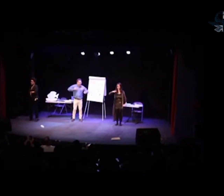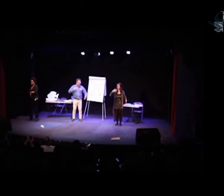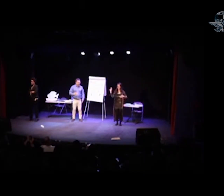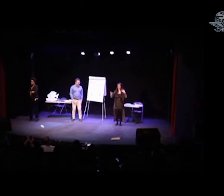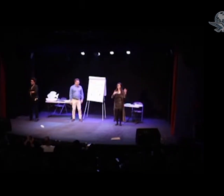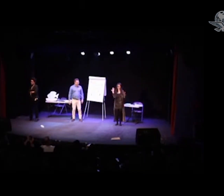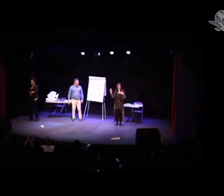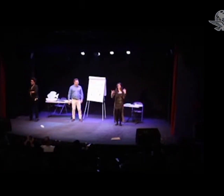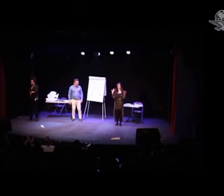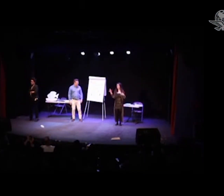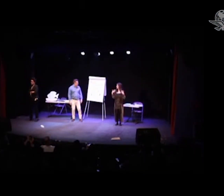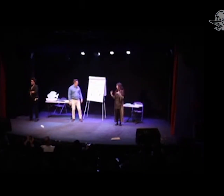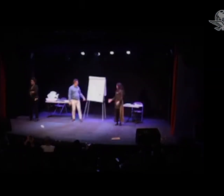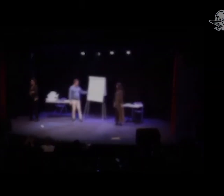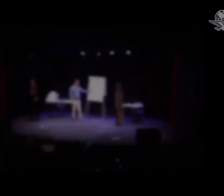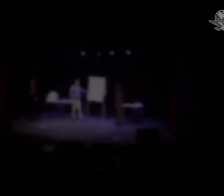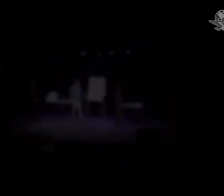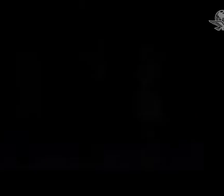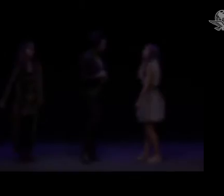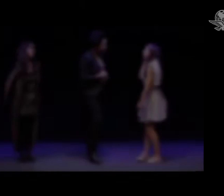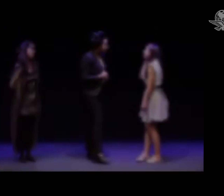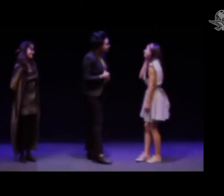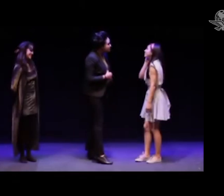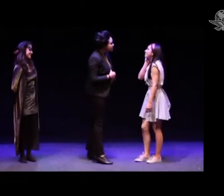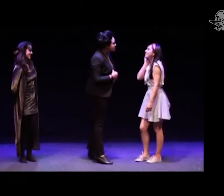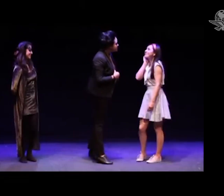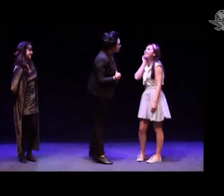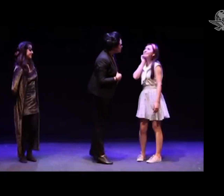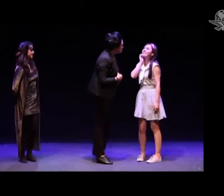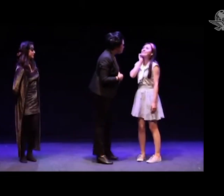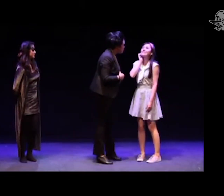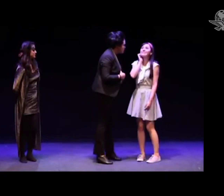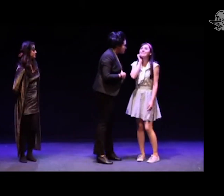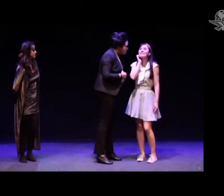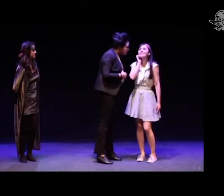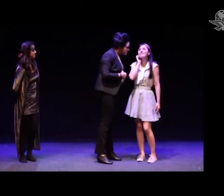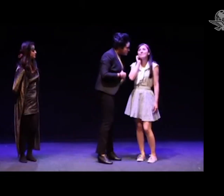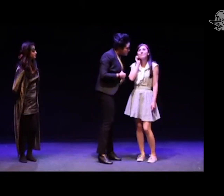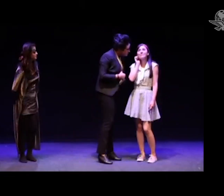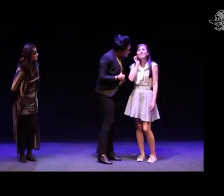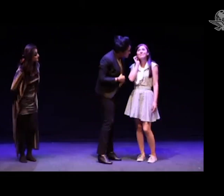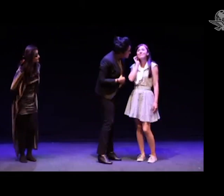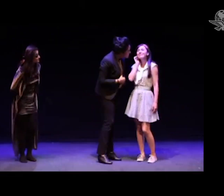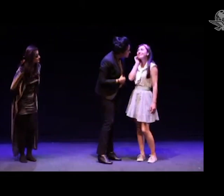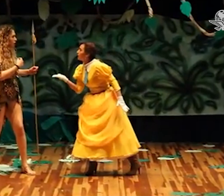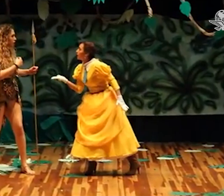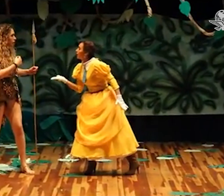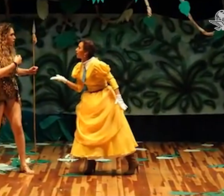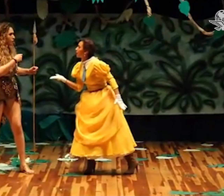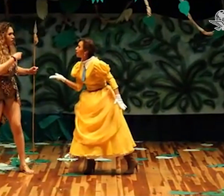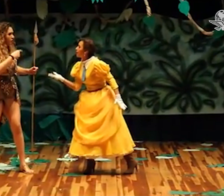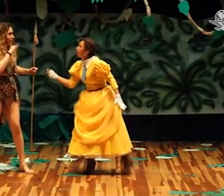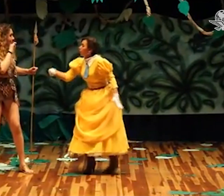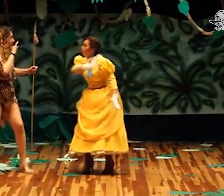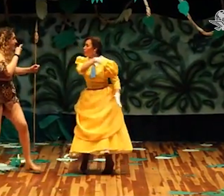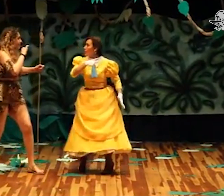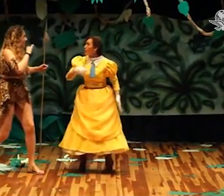lenguaje de señas así han presentado musicales como La Bella y la Bestia, Tarzanita